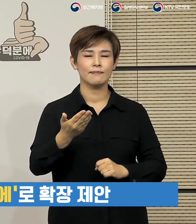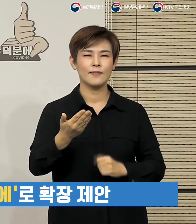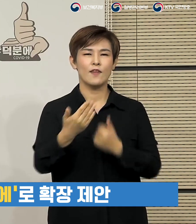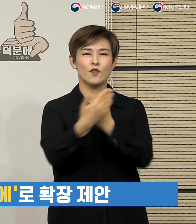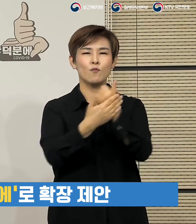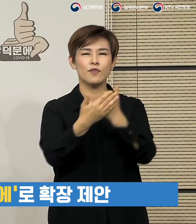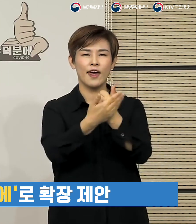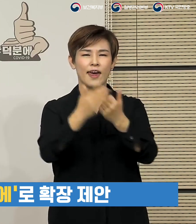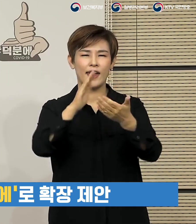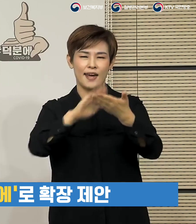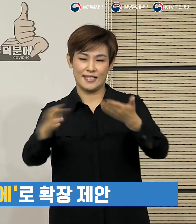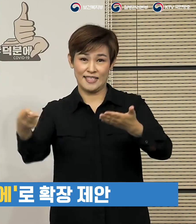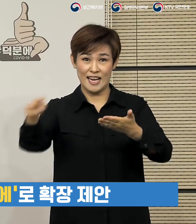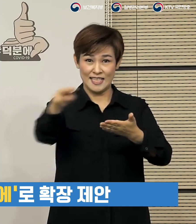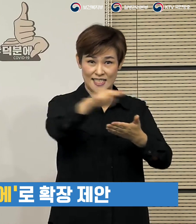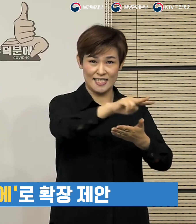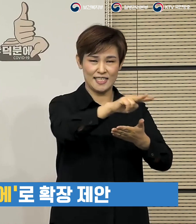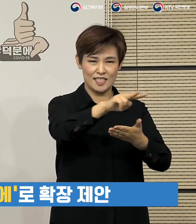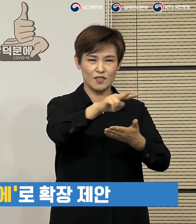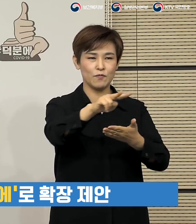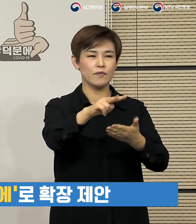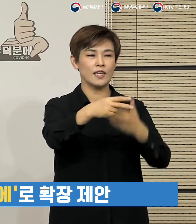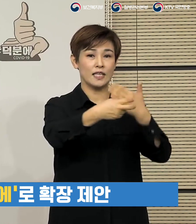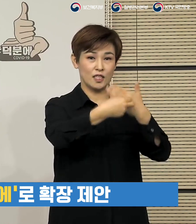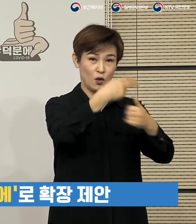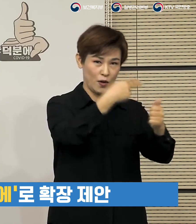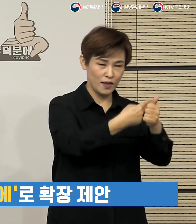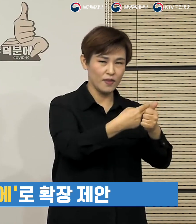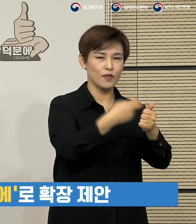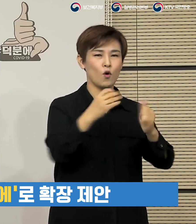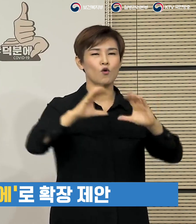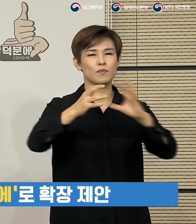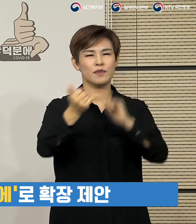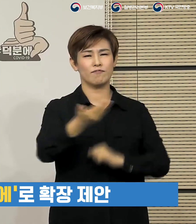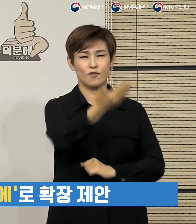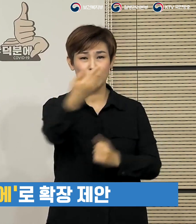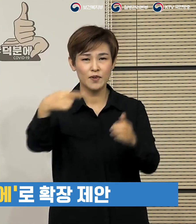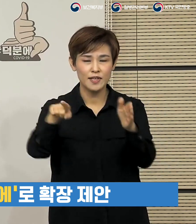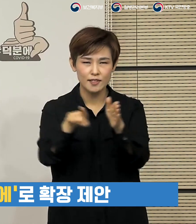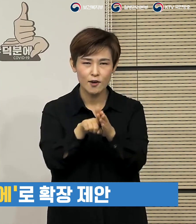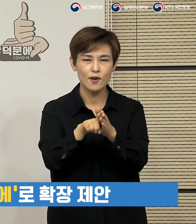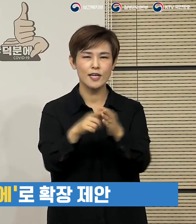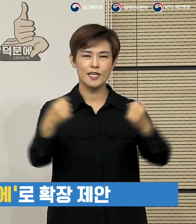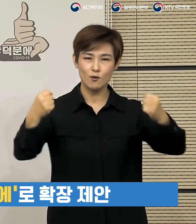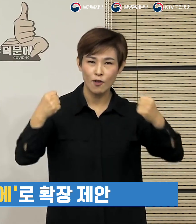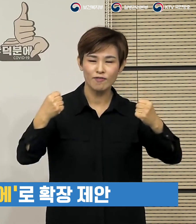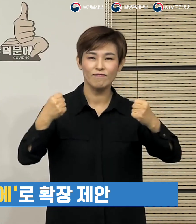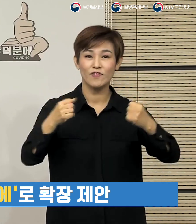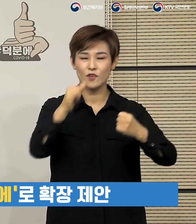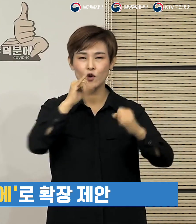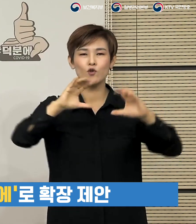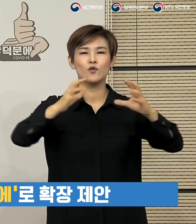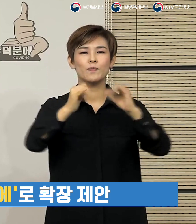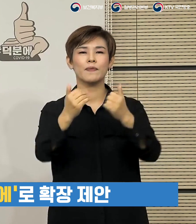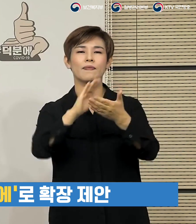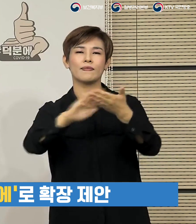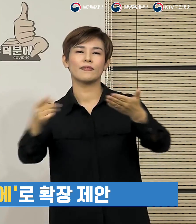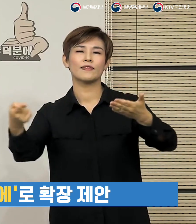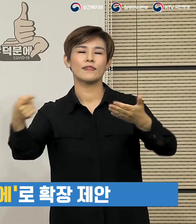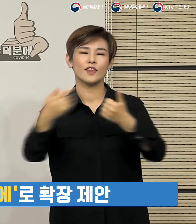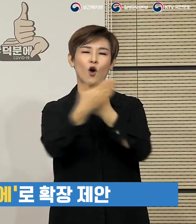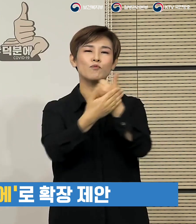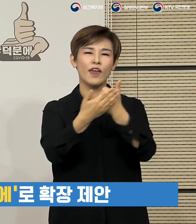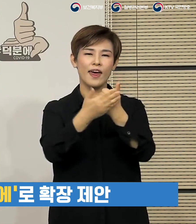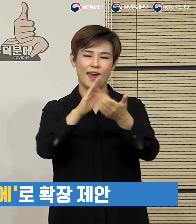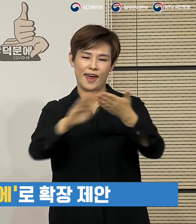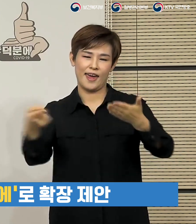챌런지를 의료진을 포함한 국민 모두를 향해 응원하고 격려하는 국민 덕분으로 확장할 것을